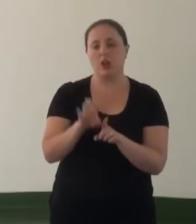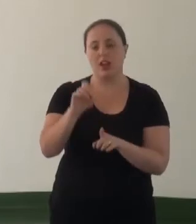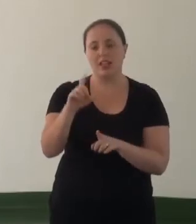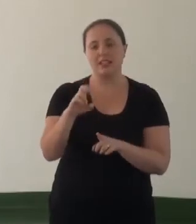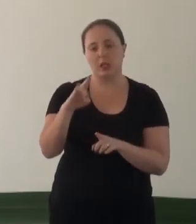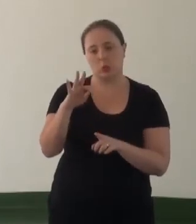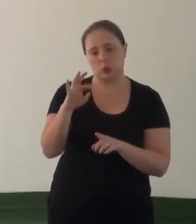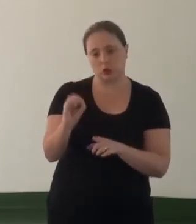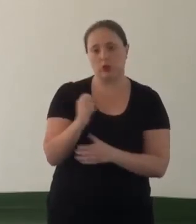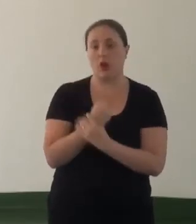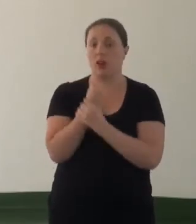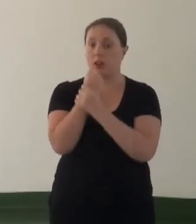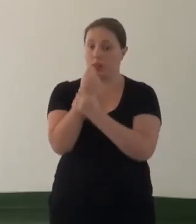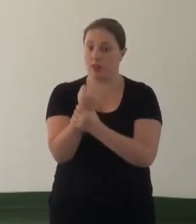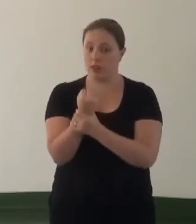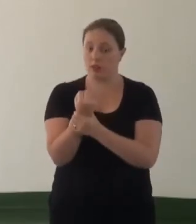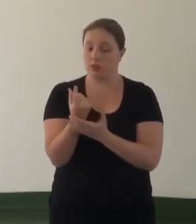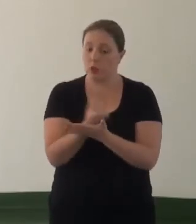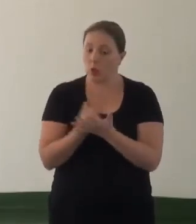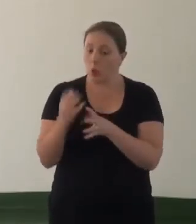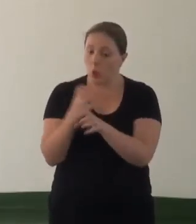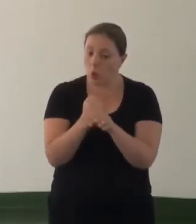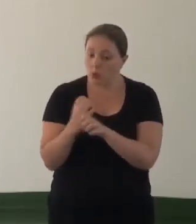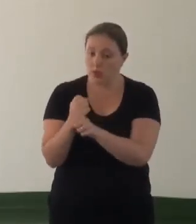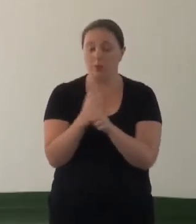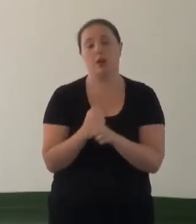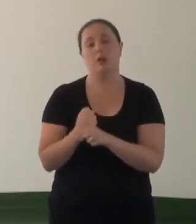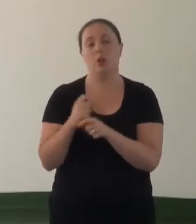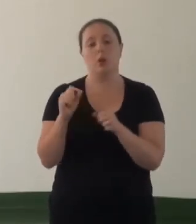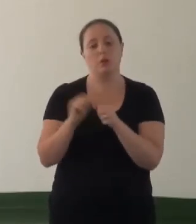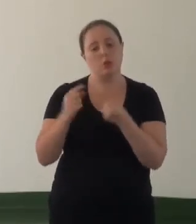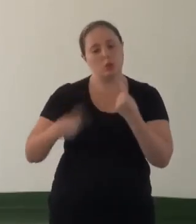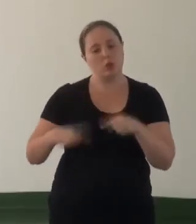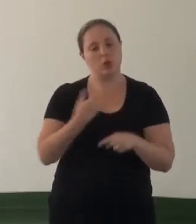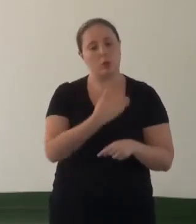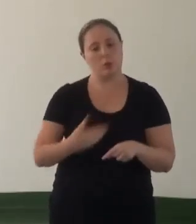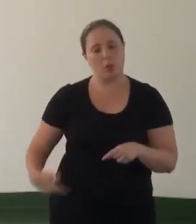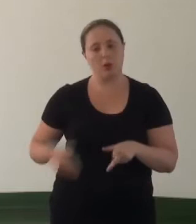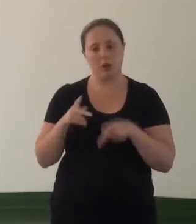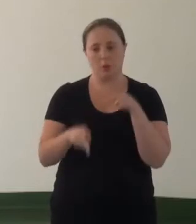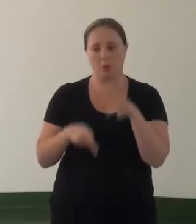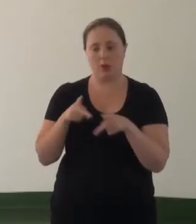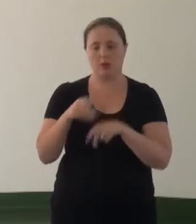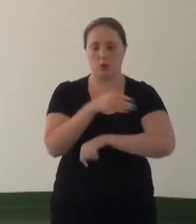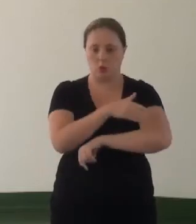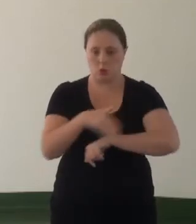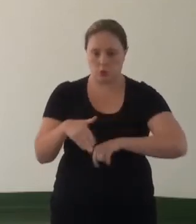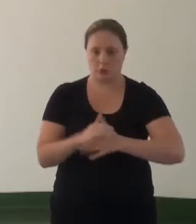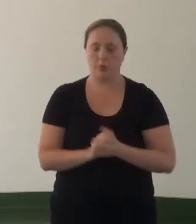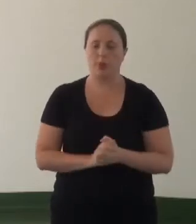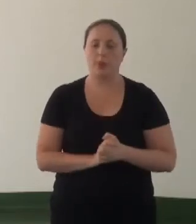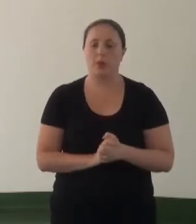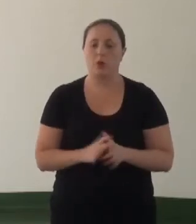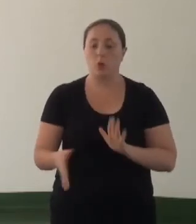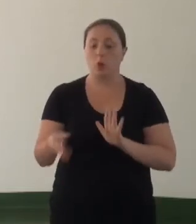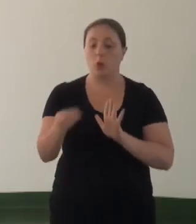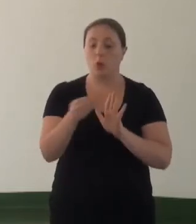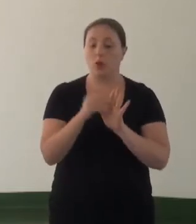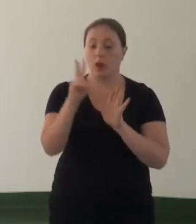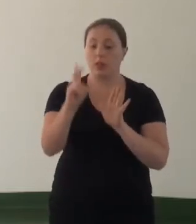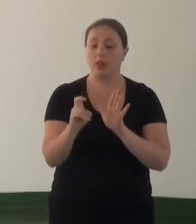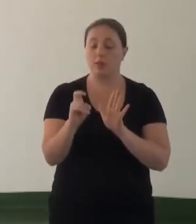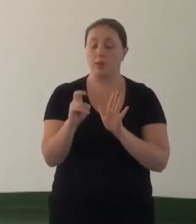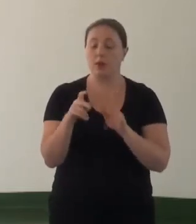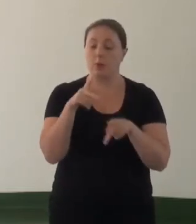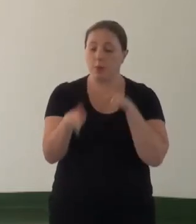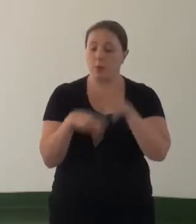garantia de dotação orçamentária para a execução de políticas públicas para a população de rua. Incluir o tema população de rua no